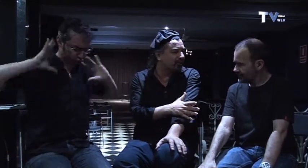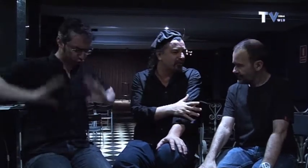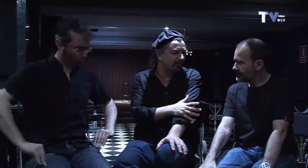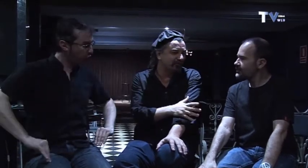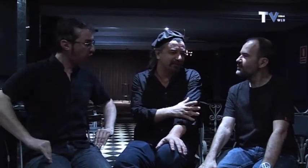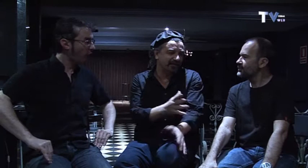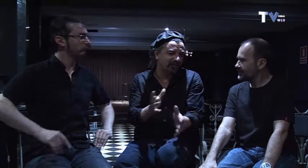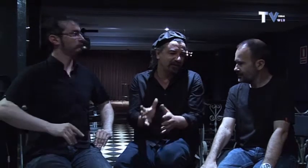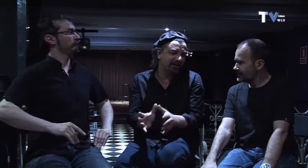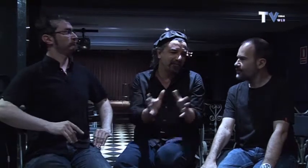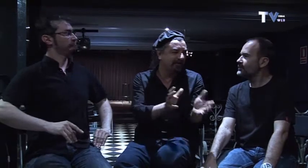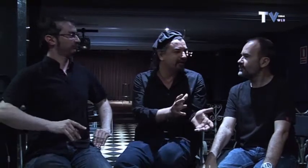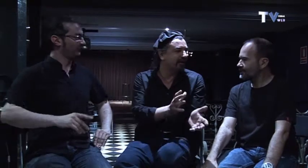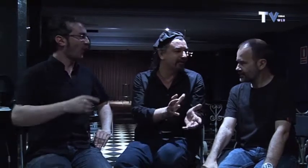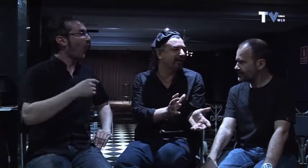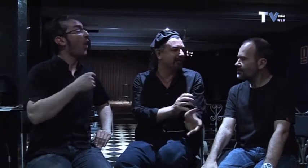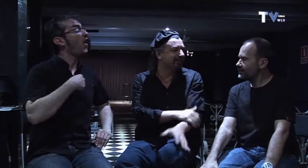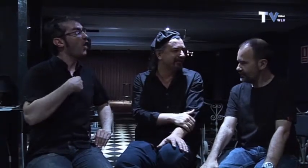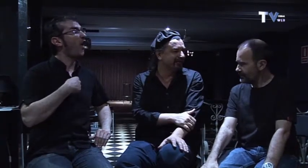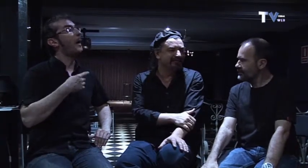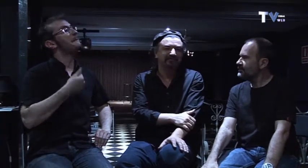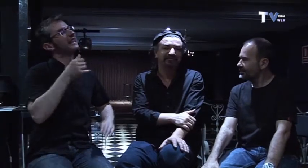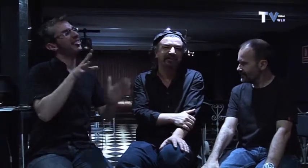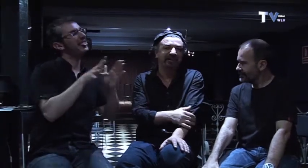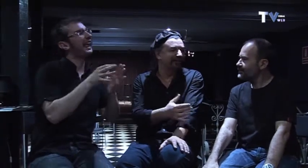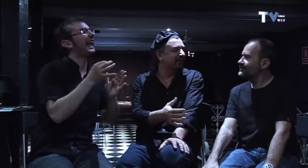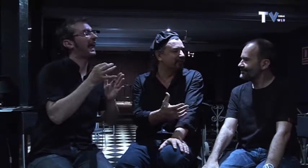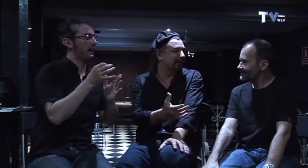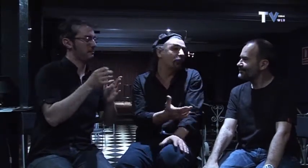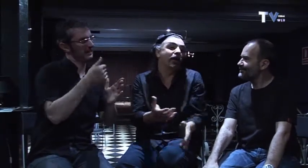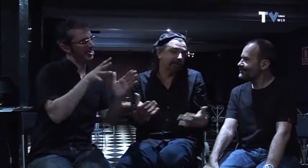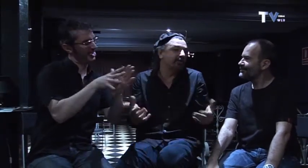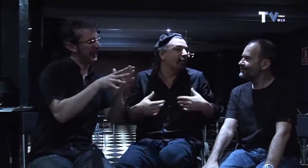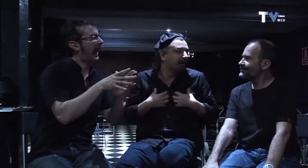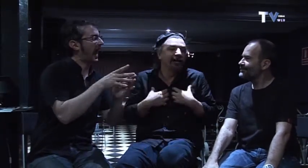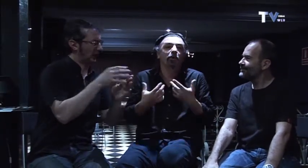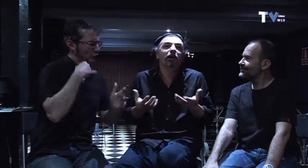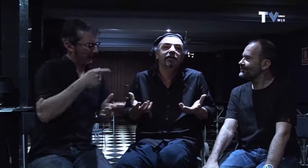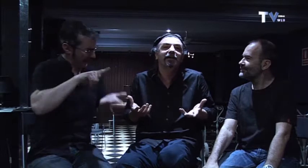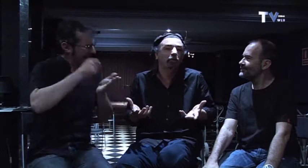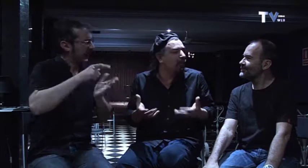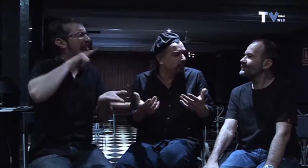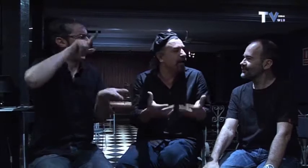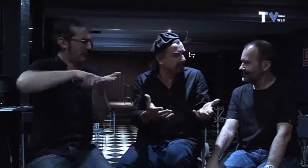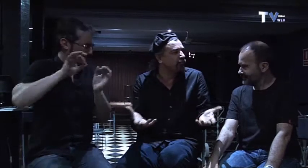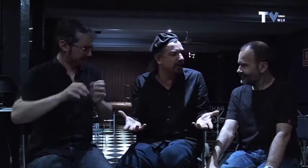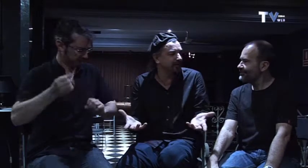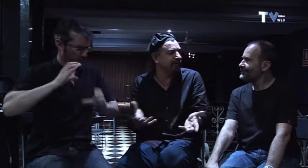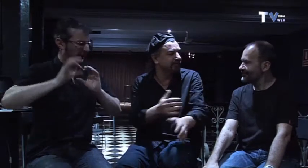lo lo pondría más cerca del arte que de un lenguaje de hecho el lenguaje del cuerpo ya es un arte en